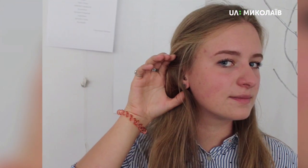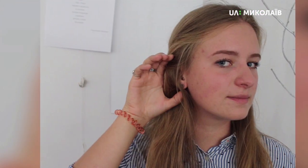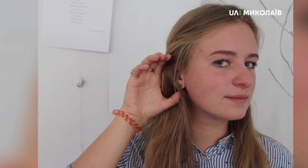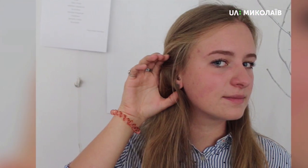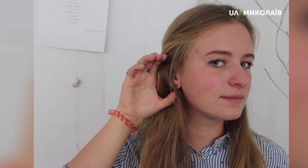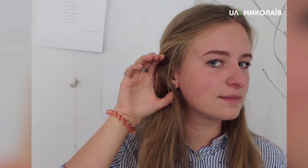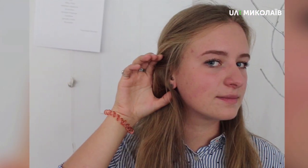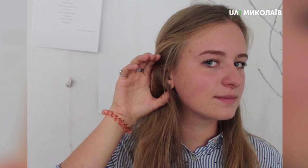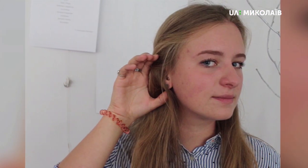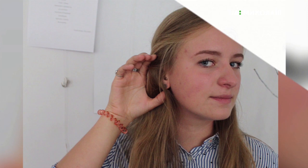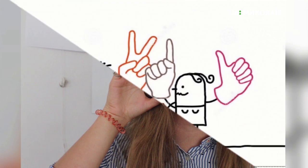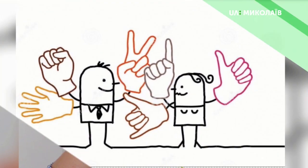Жестова мова